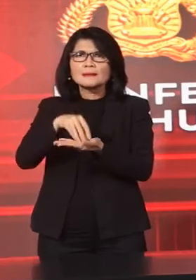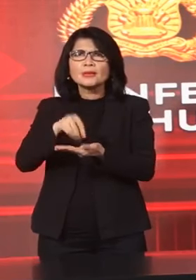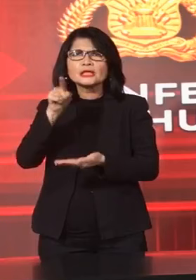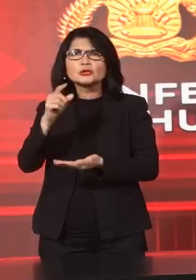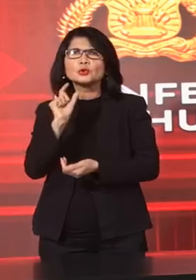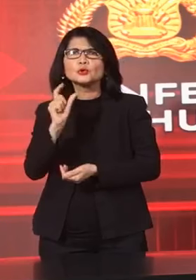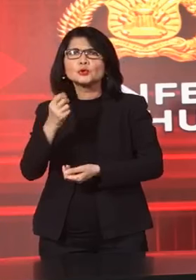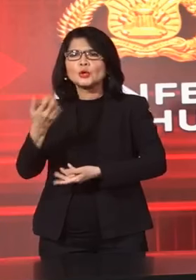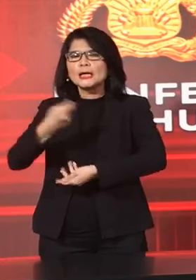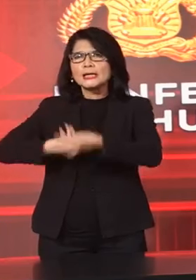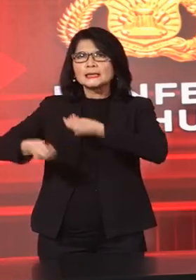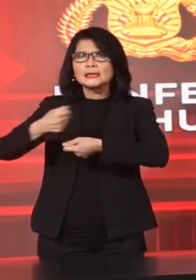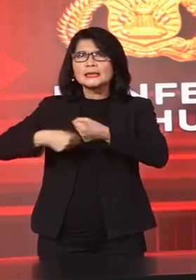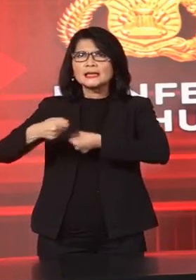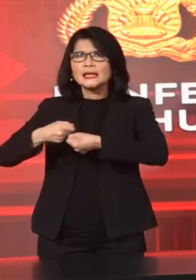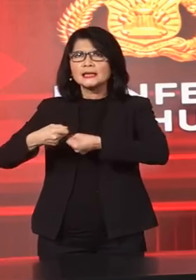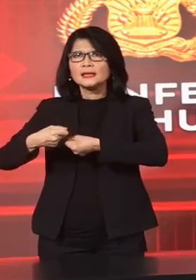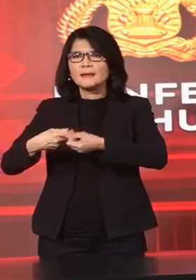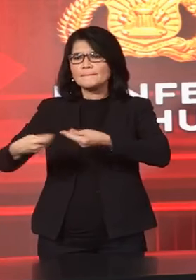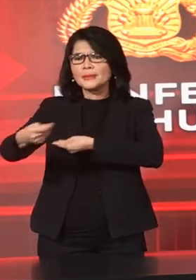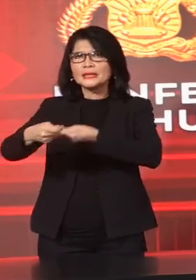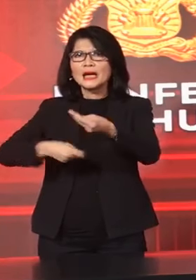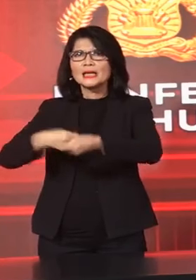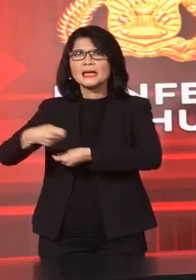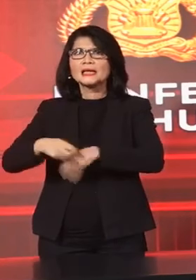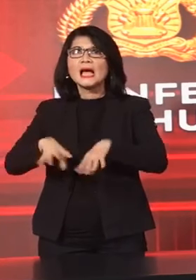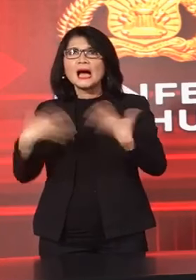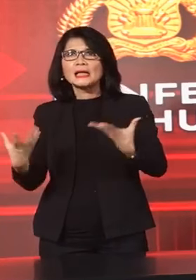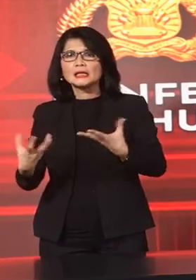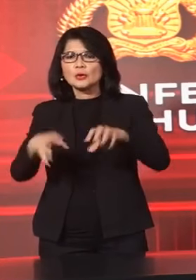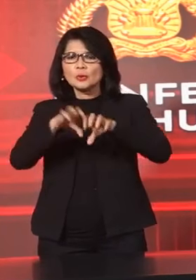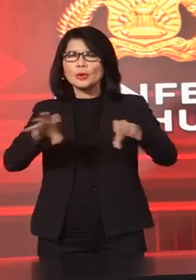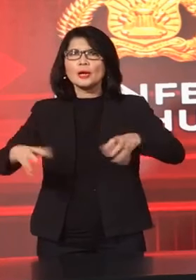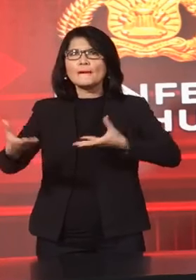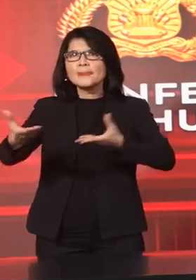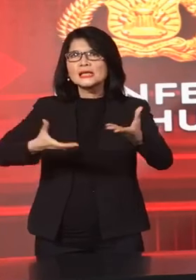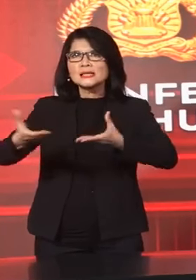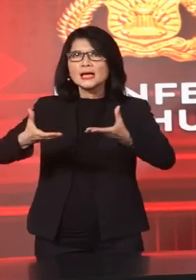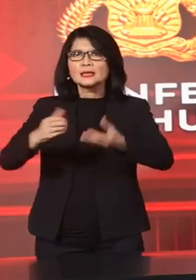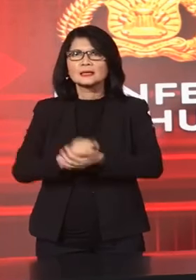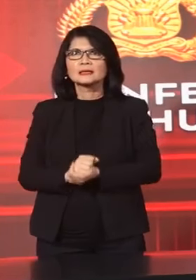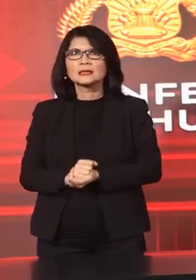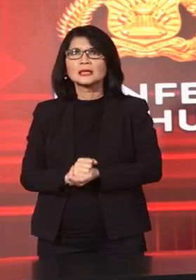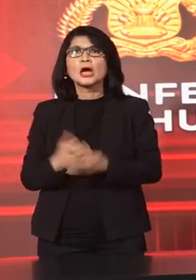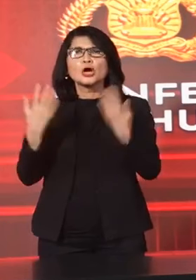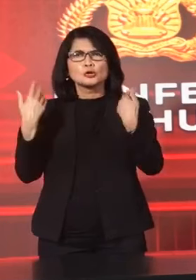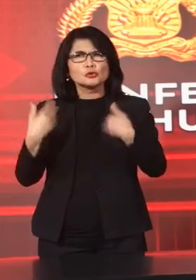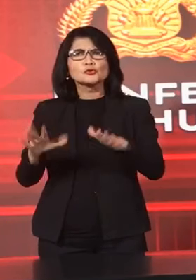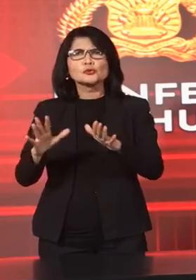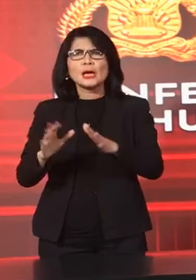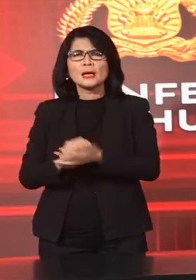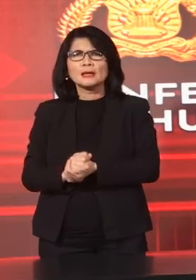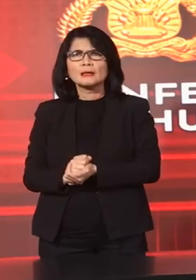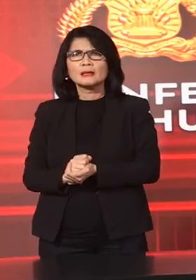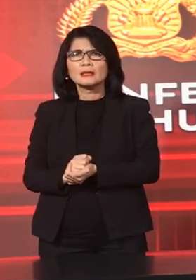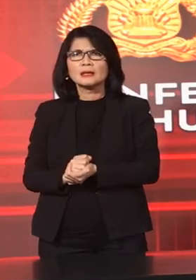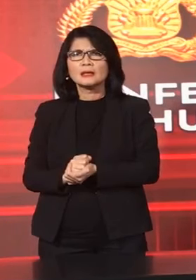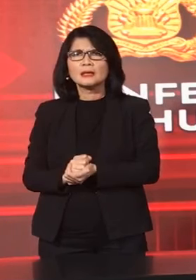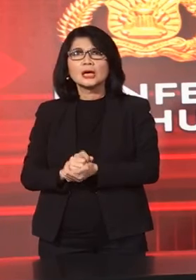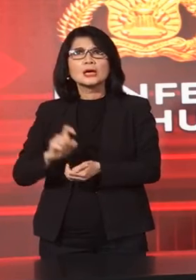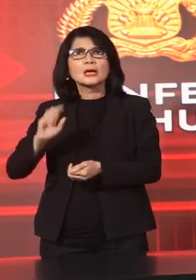Kegiatan Perdagangan Atau Bazar Telah Dilakukan Sejak